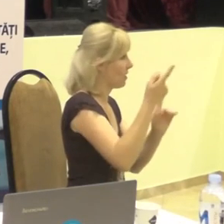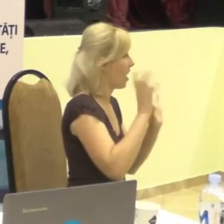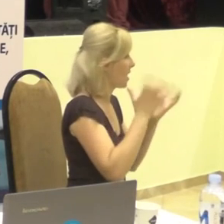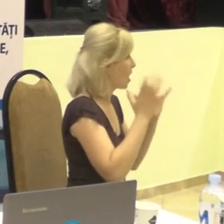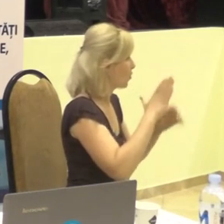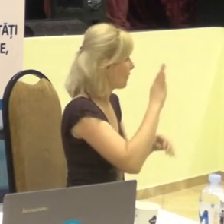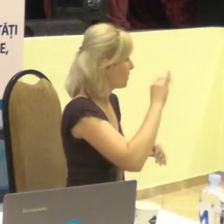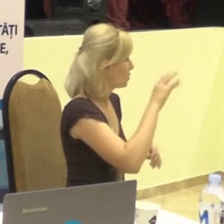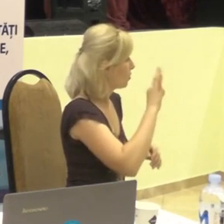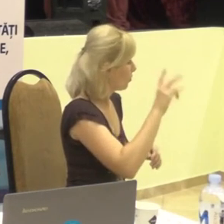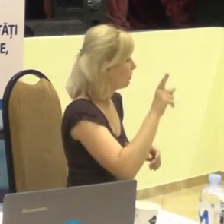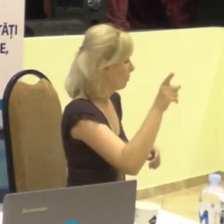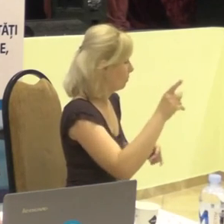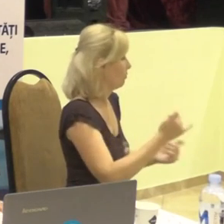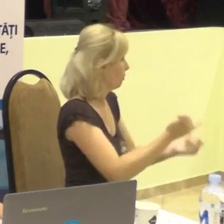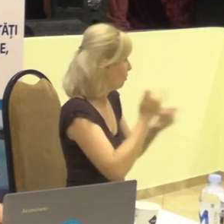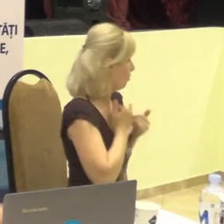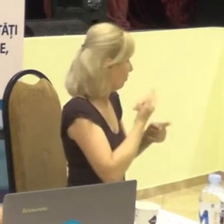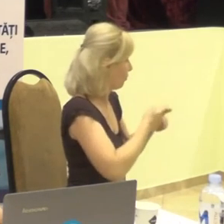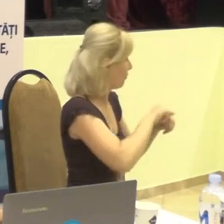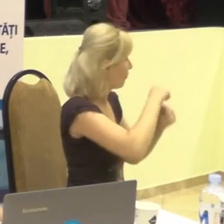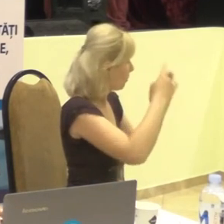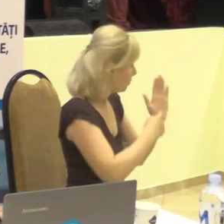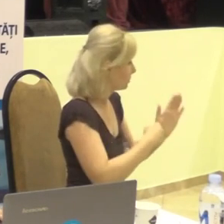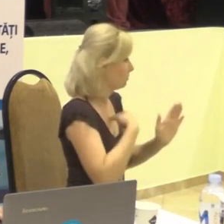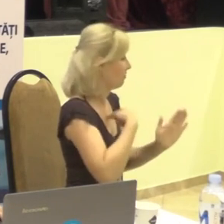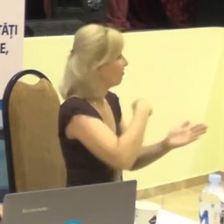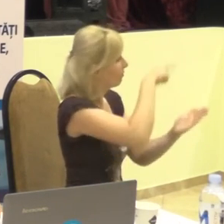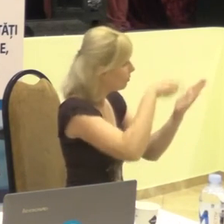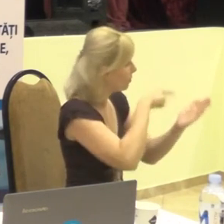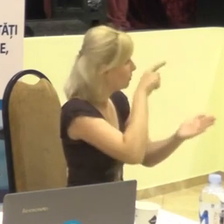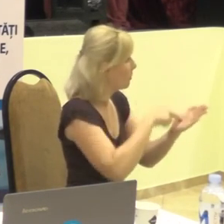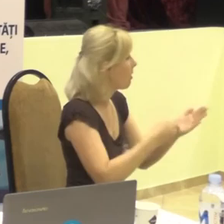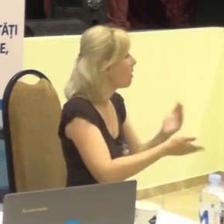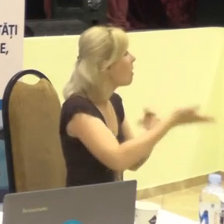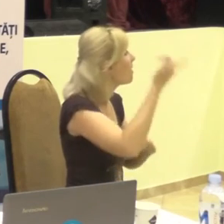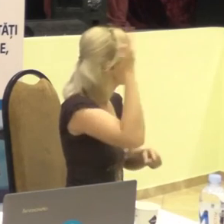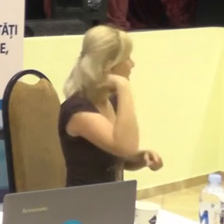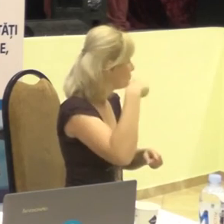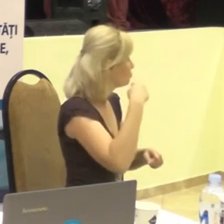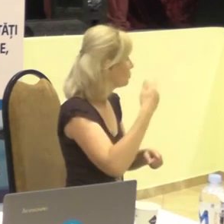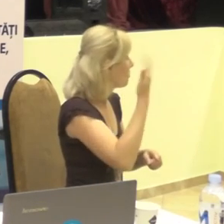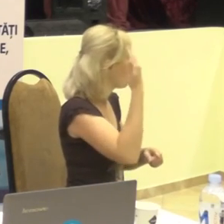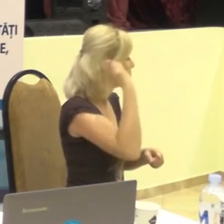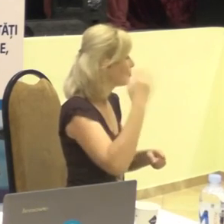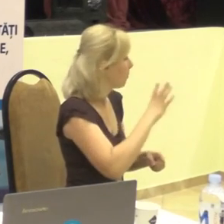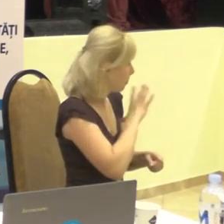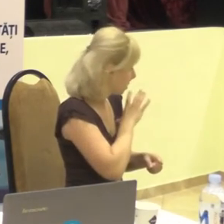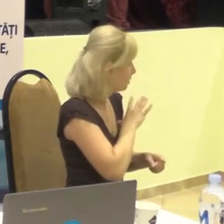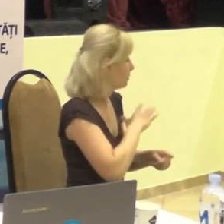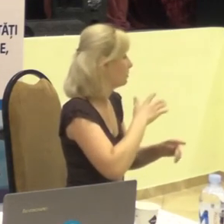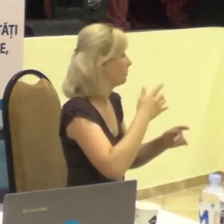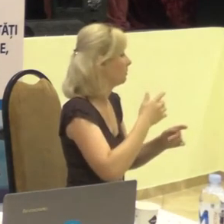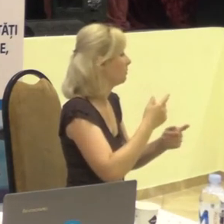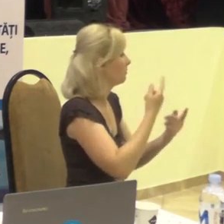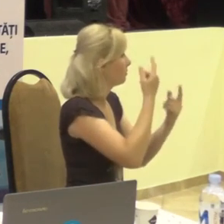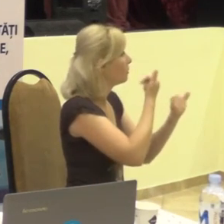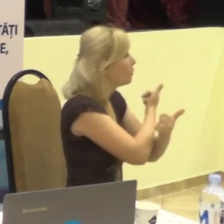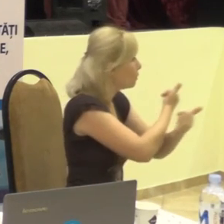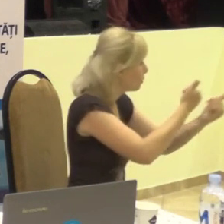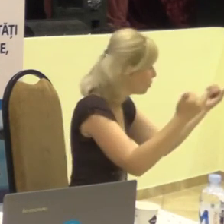scrutinile precedente au existat și operatori a sistemelor televizate cu circuit închis,